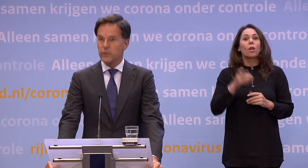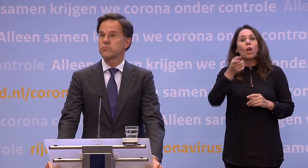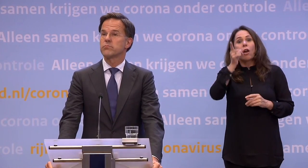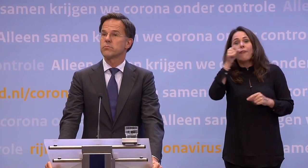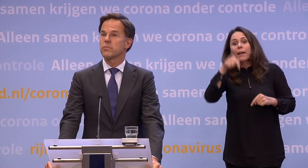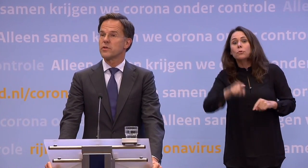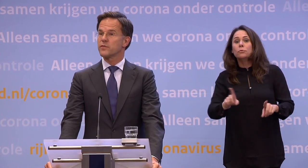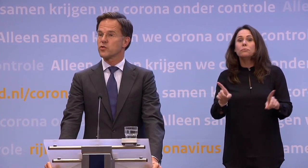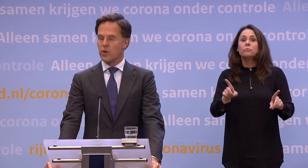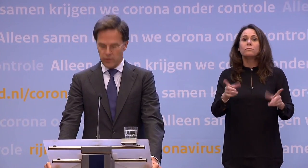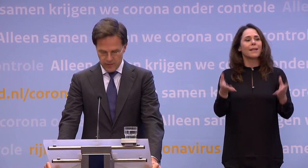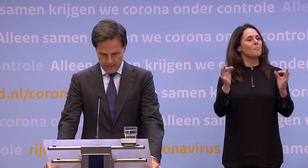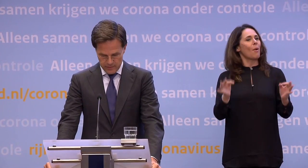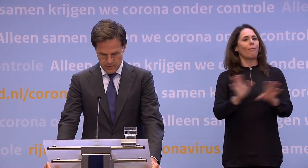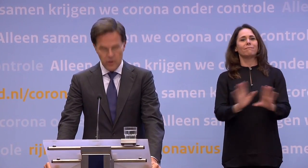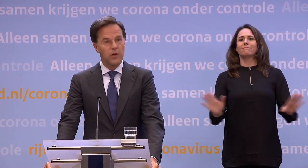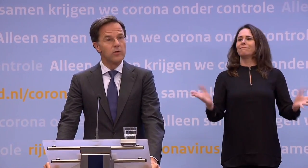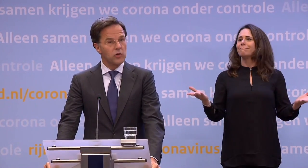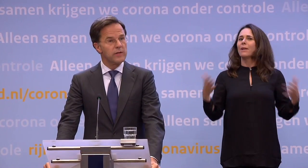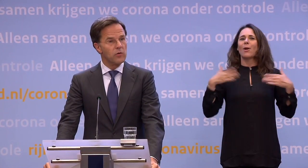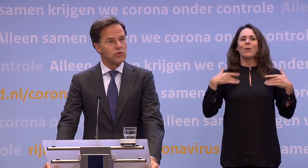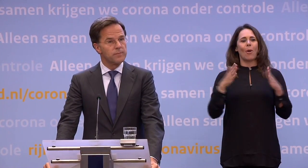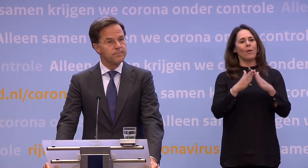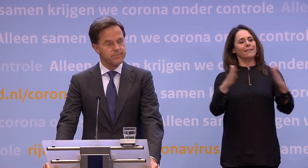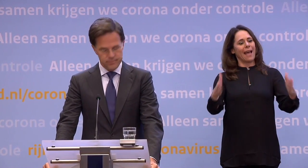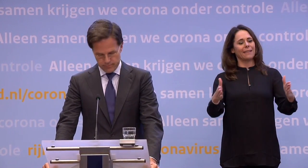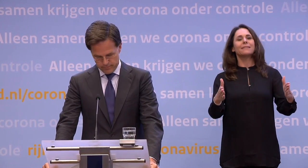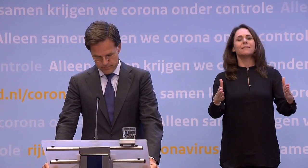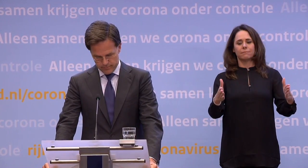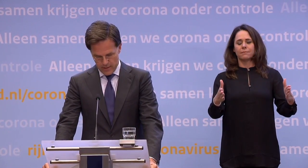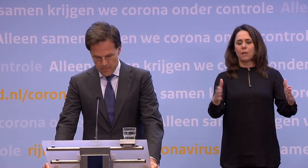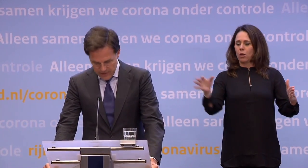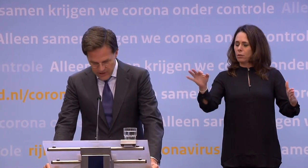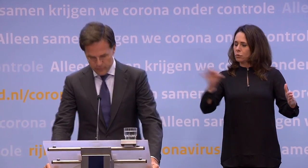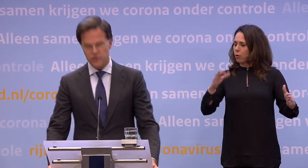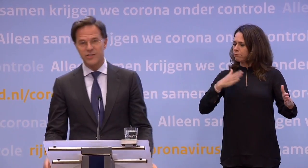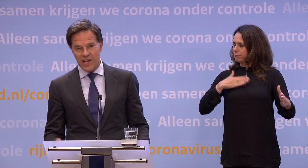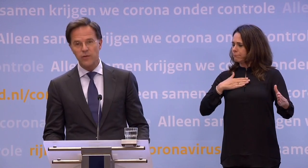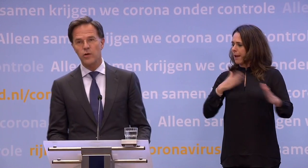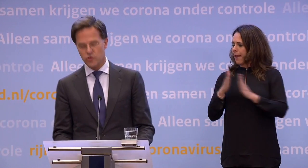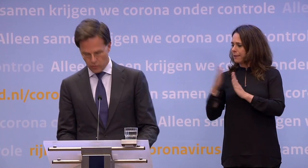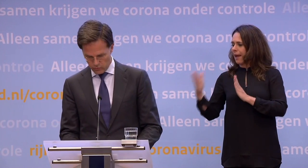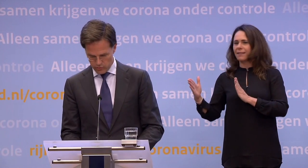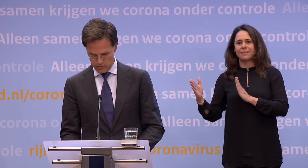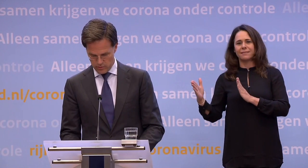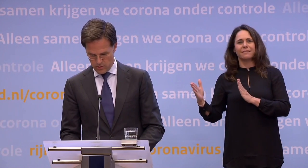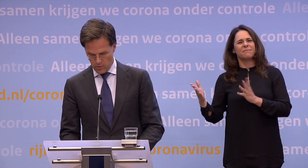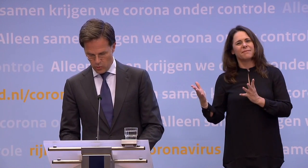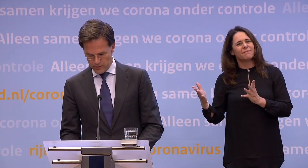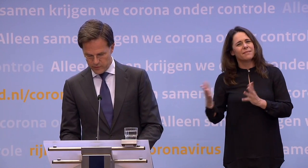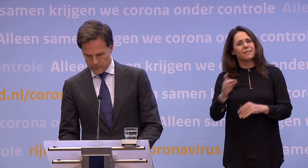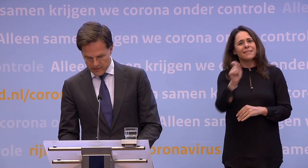mooi, dat was de coronatijd, terug naar de onze. Maar de cijfers zijn nu juist zo goed,